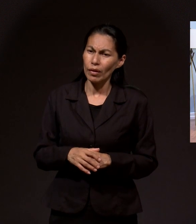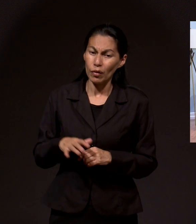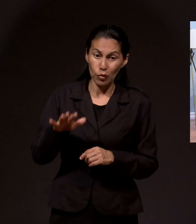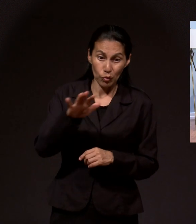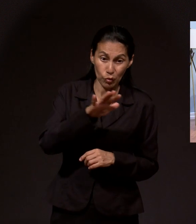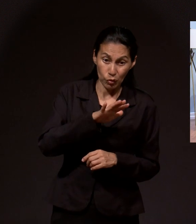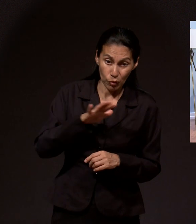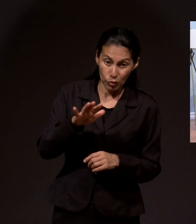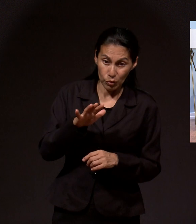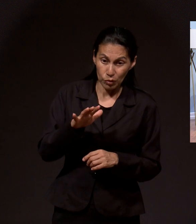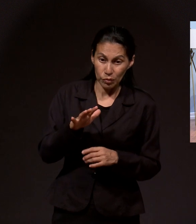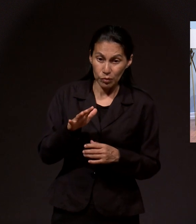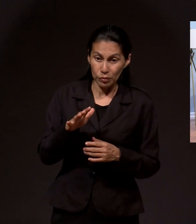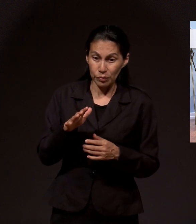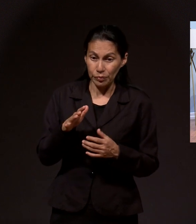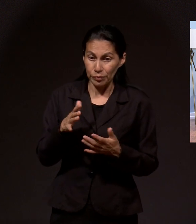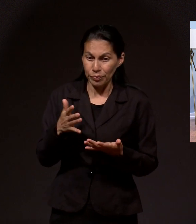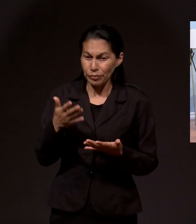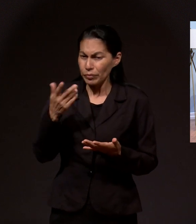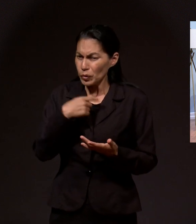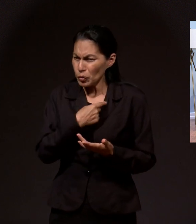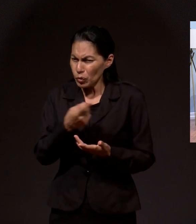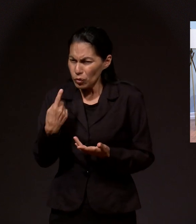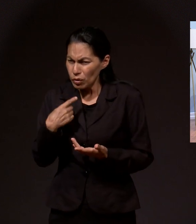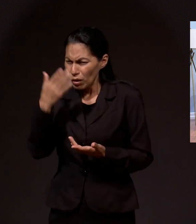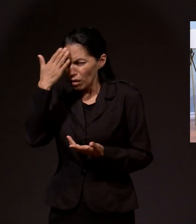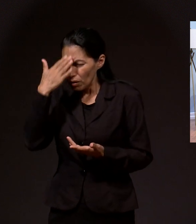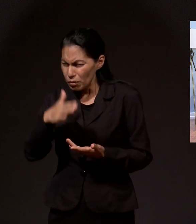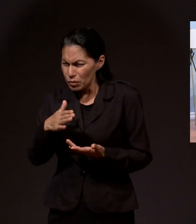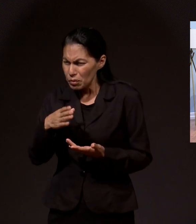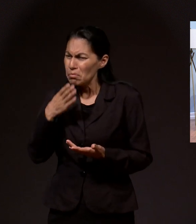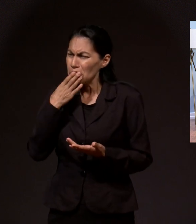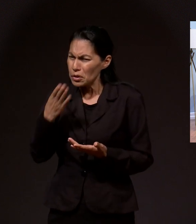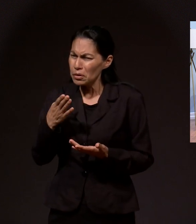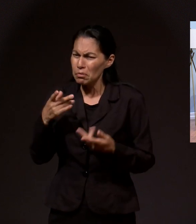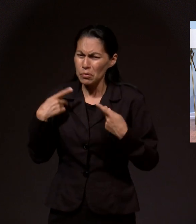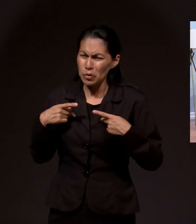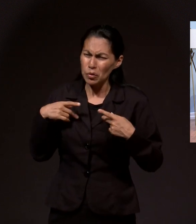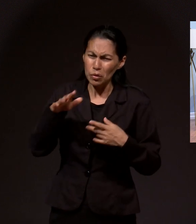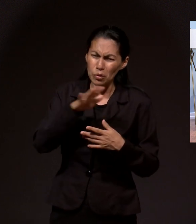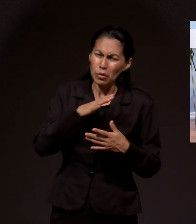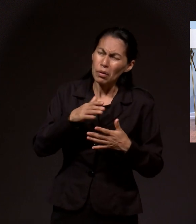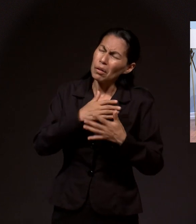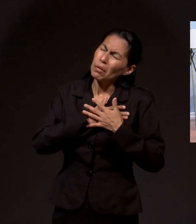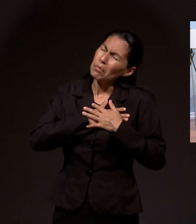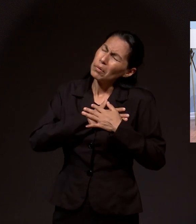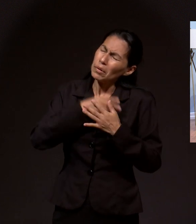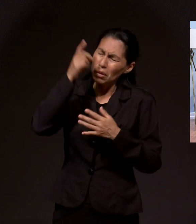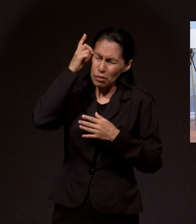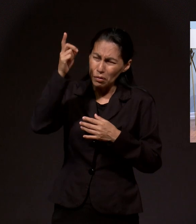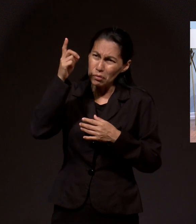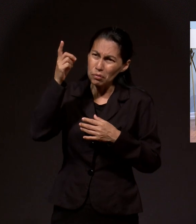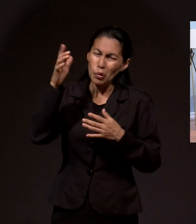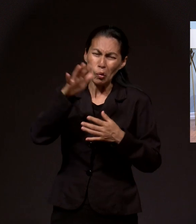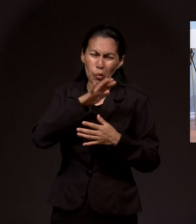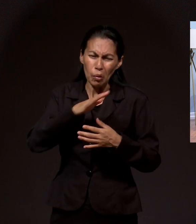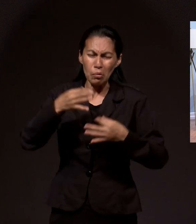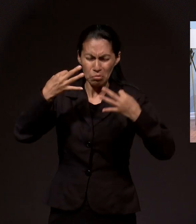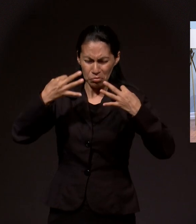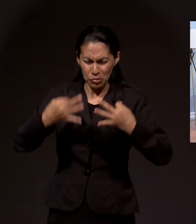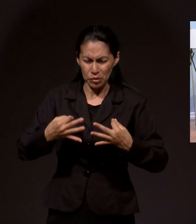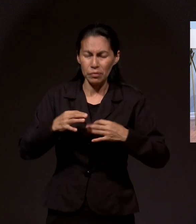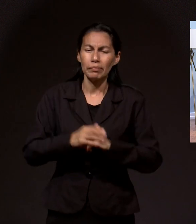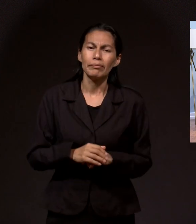Y que cualquier cosa que pase, sabemos que ayudan a bien a los que aman a Dios. Y